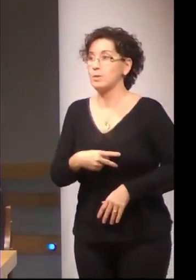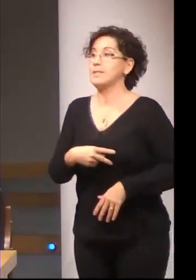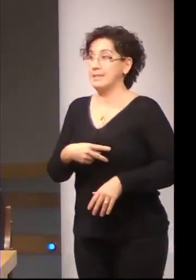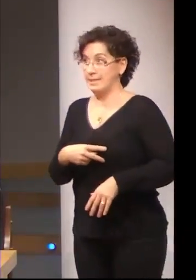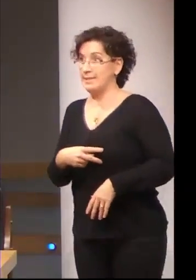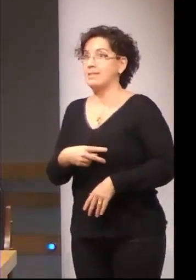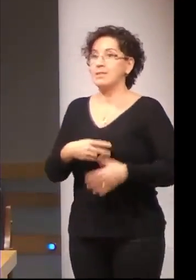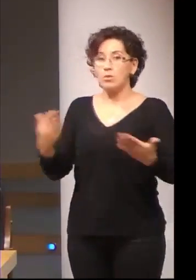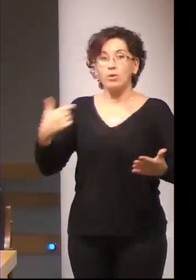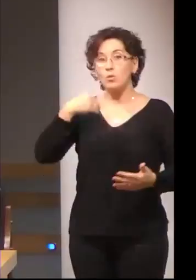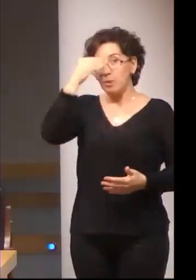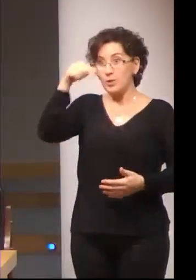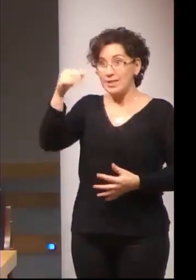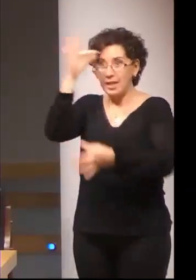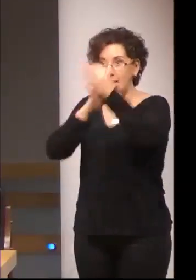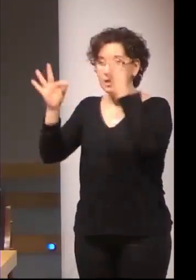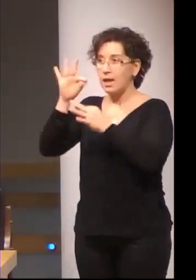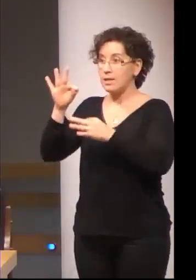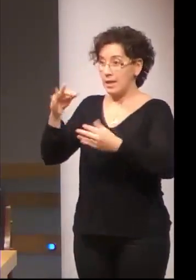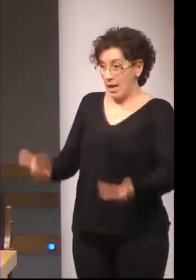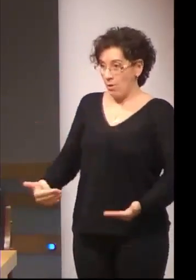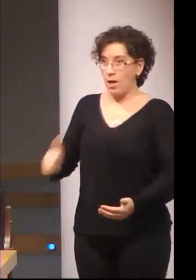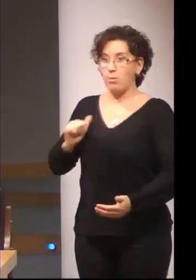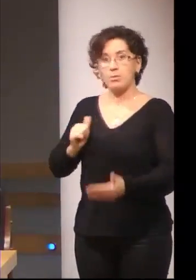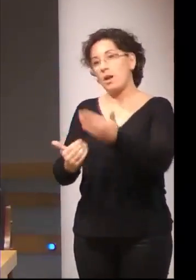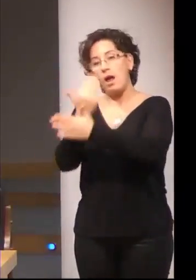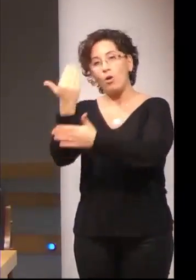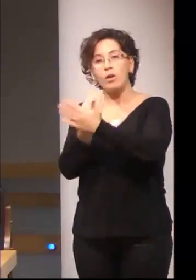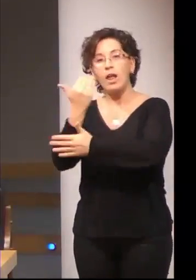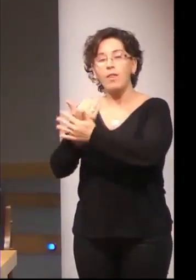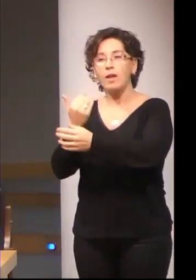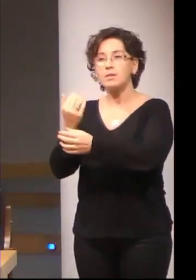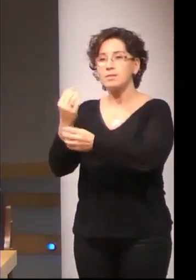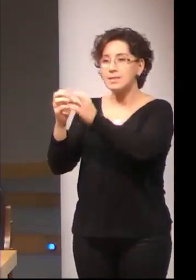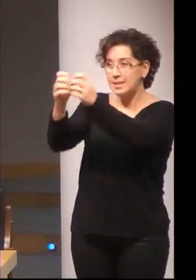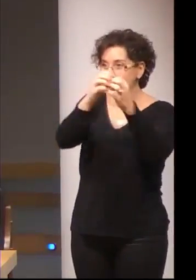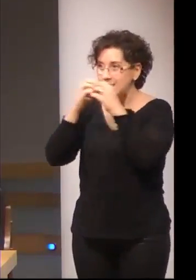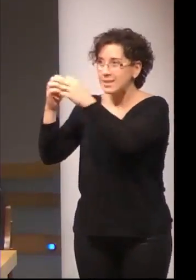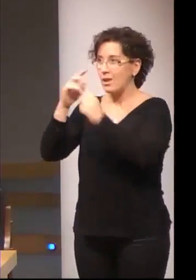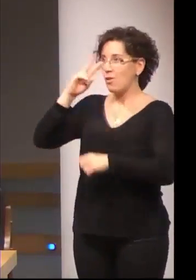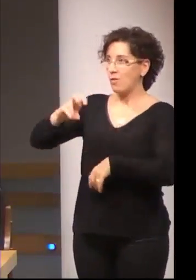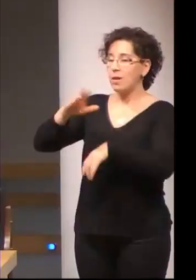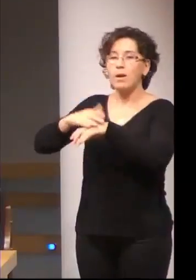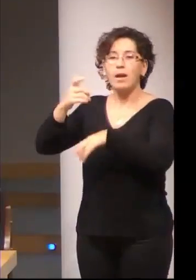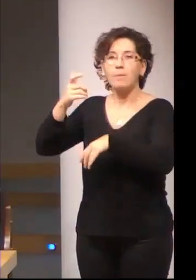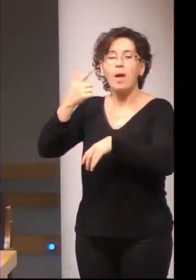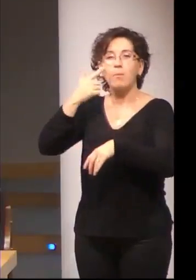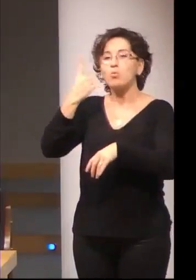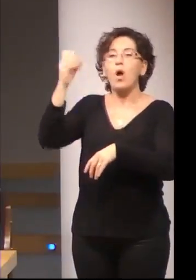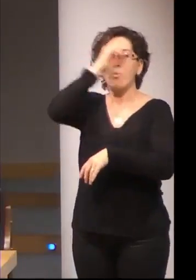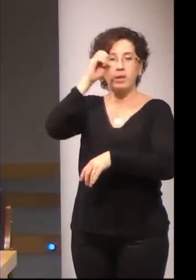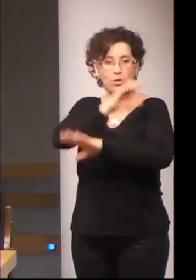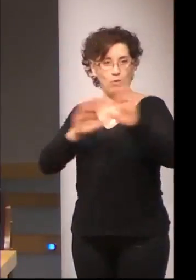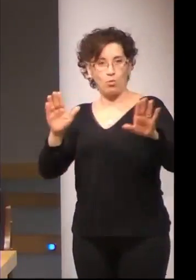jornadas como hoy entre todos tengamos que decidir tomar posiciones y sobre